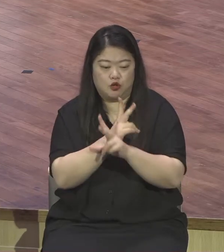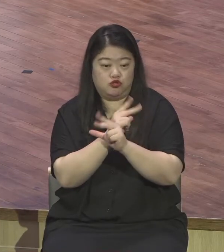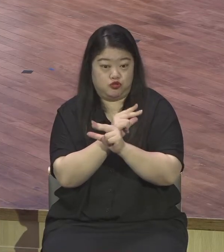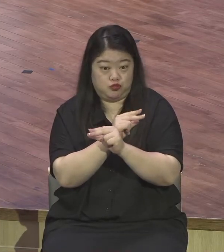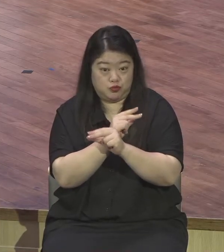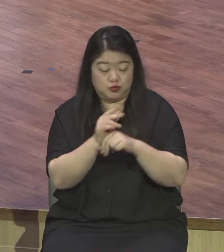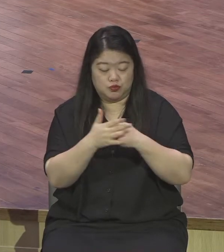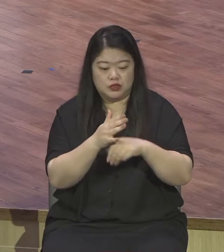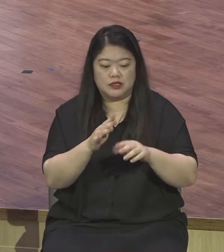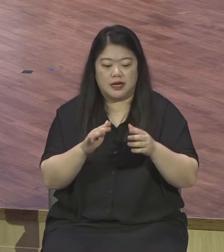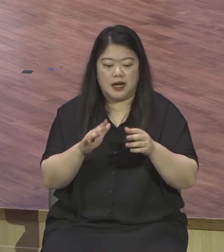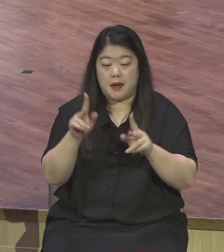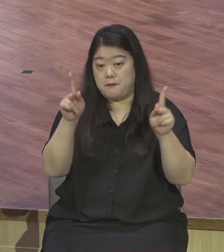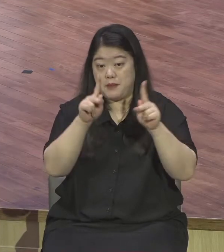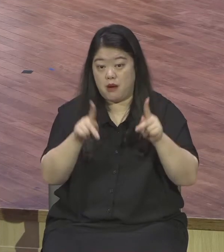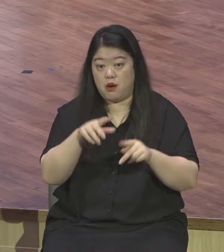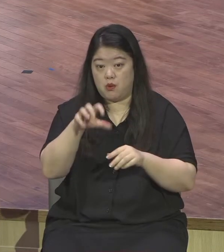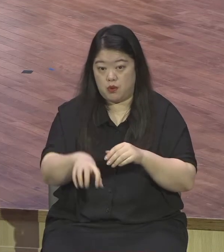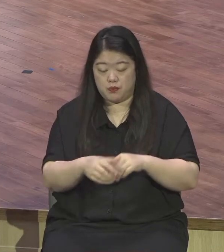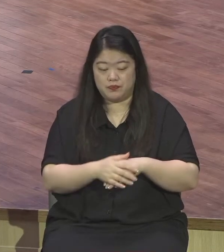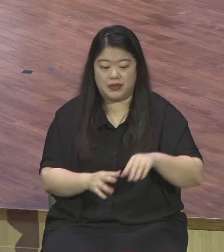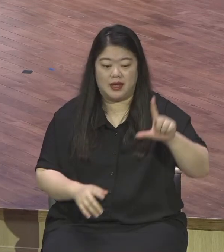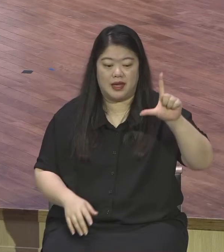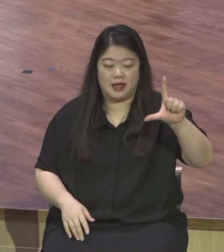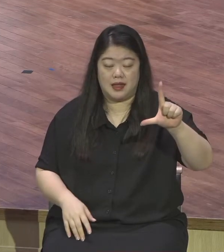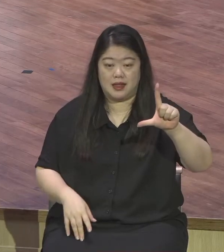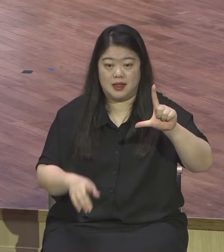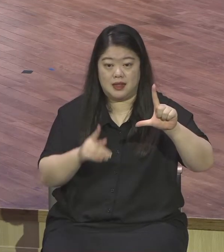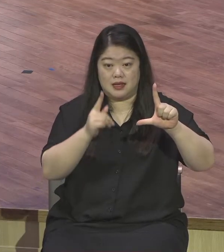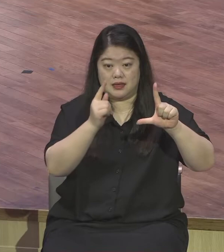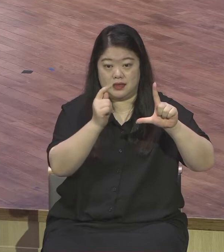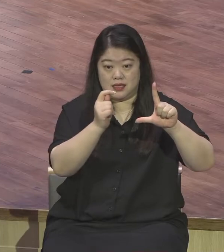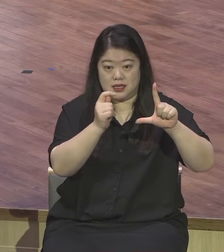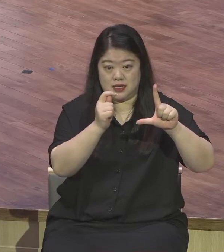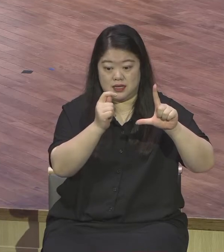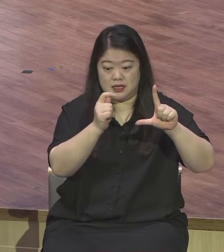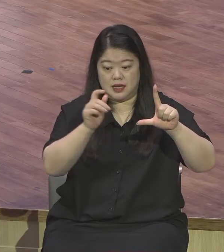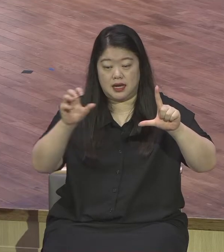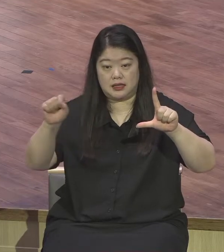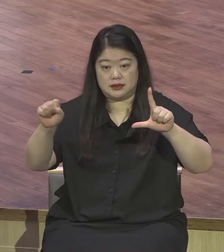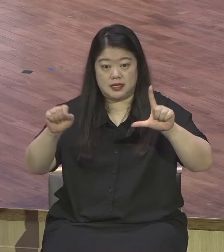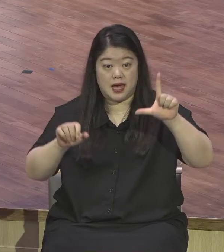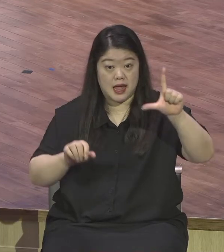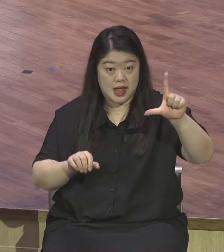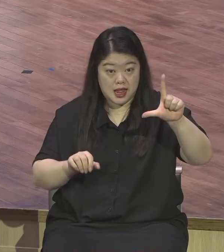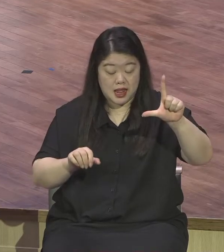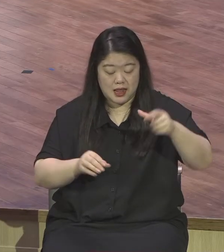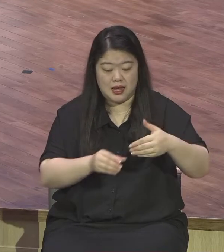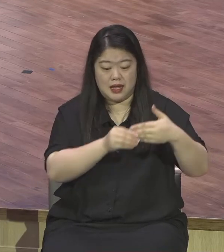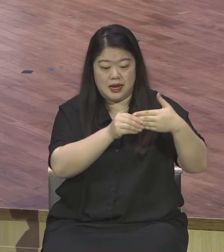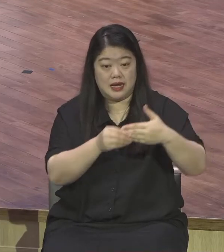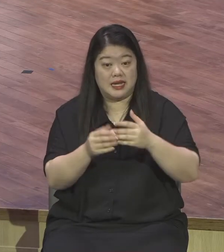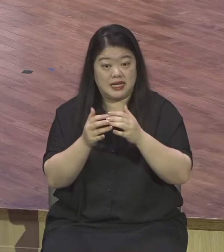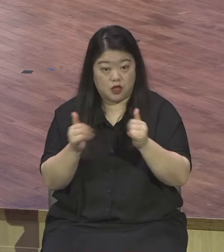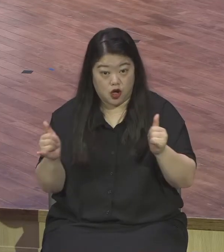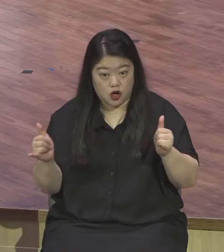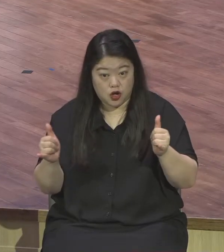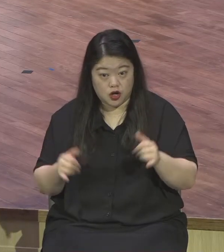리더 트레이닝 세미나 이걸 어떻게 연결하느냐 RTS입니다 랩럿 디알로지칼